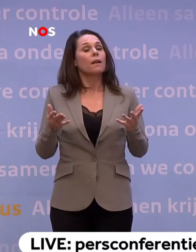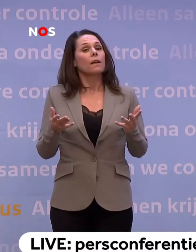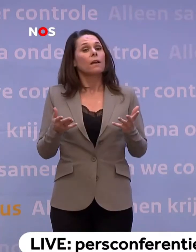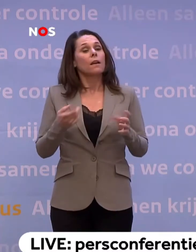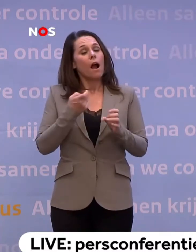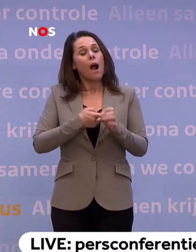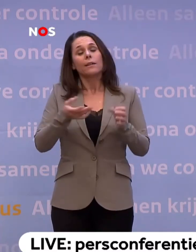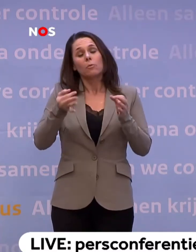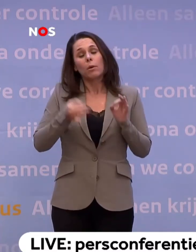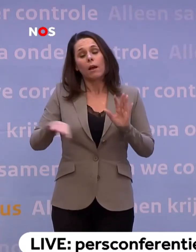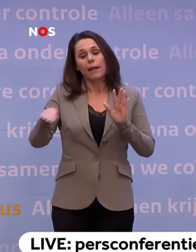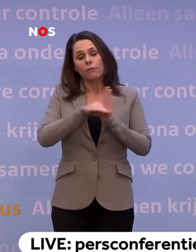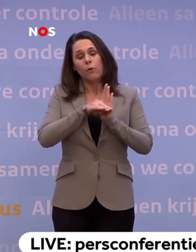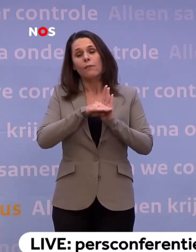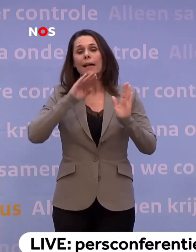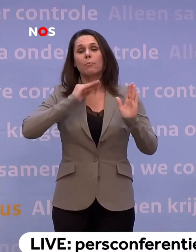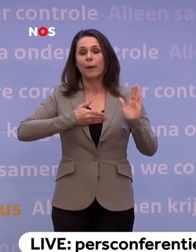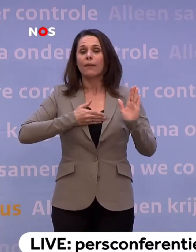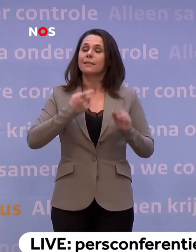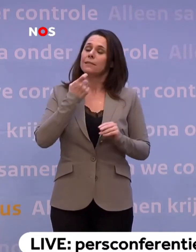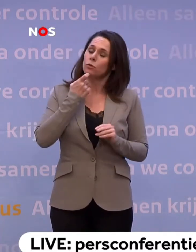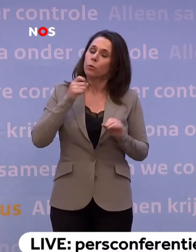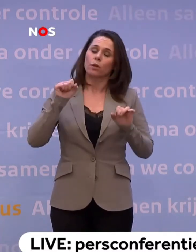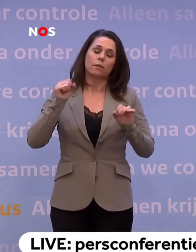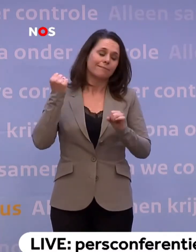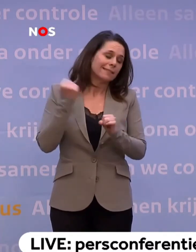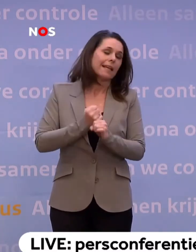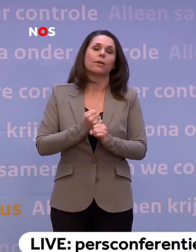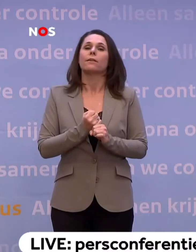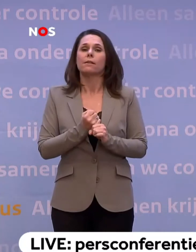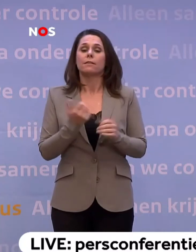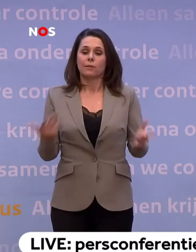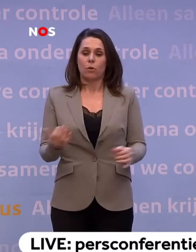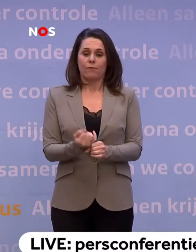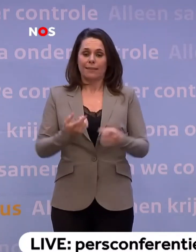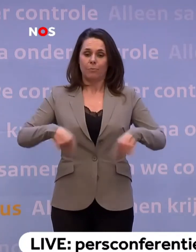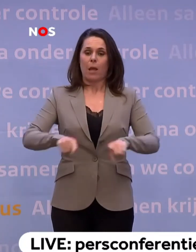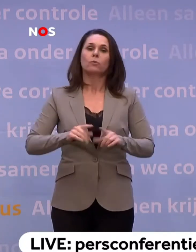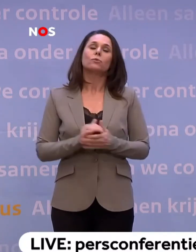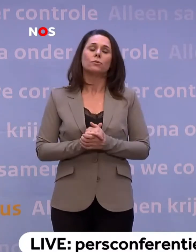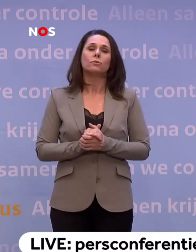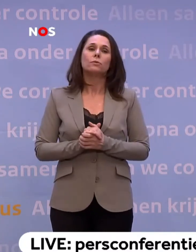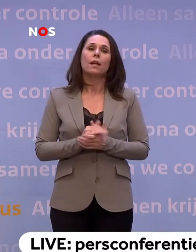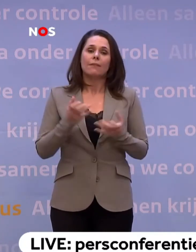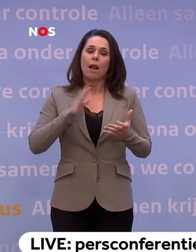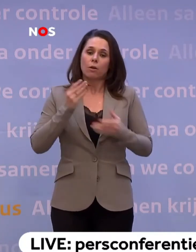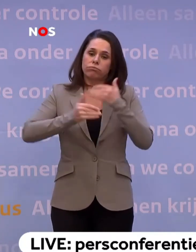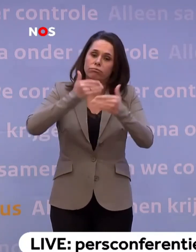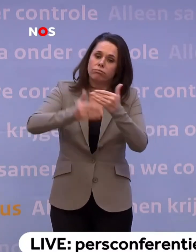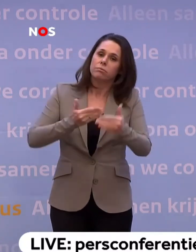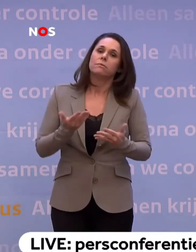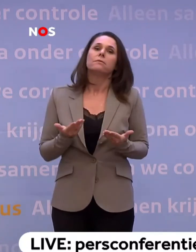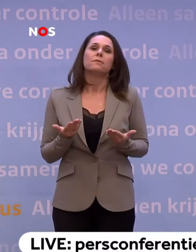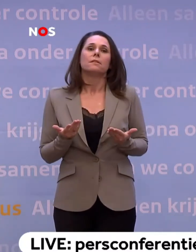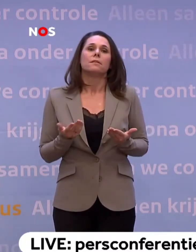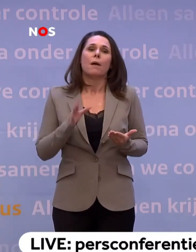belangrijke randvoorwaarde privacy. Natuurlijk, absoluut. Want ja, zo werkt het nu eenmaal bij ons en zo willen we dat ook laten werken. Maar we